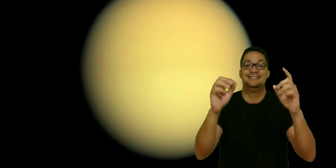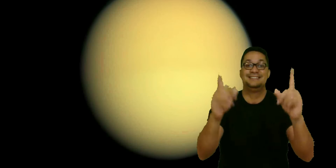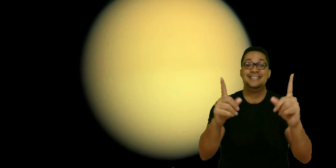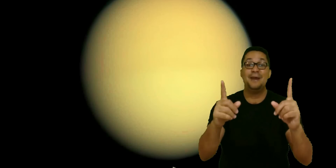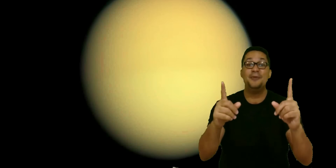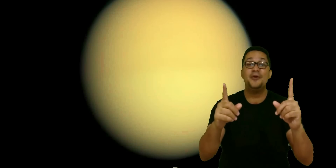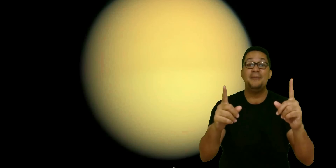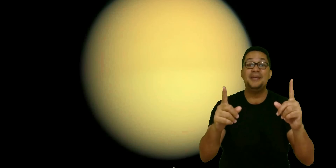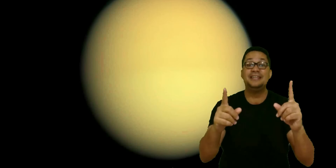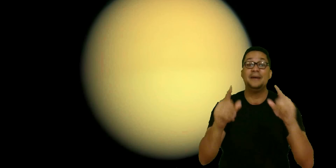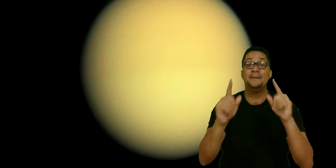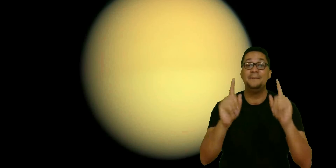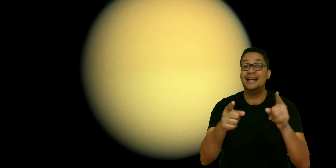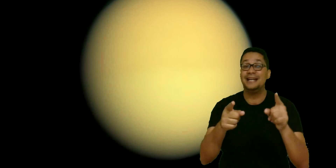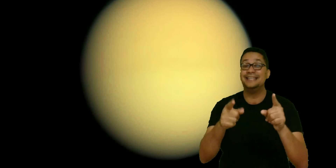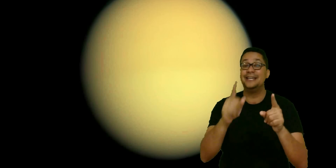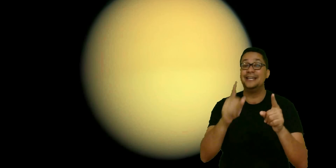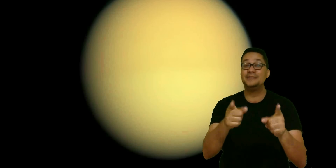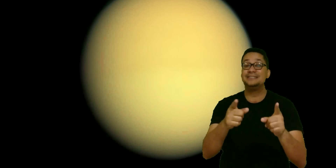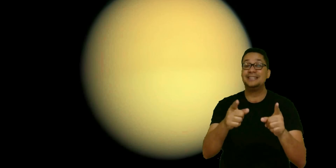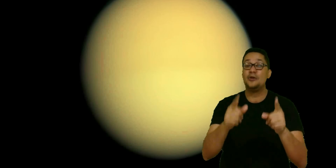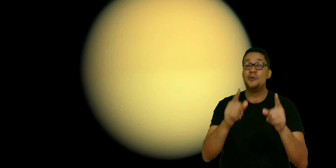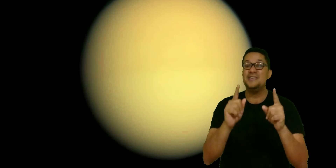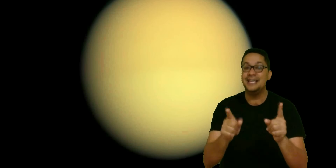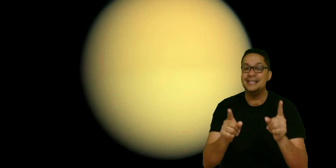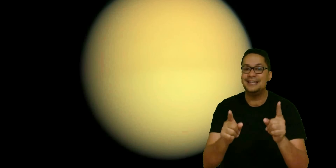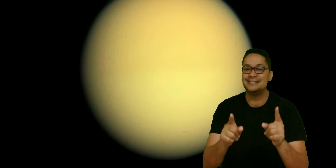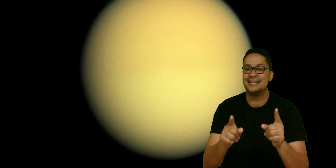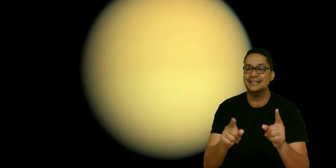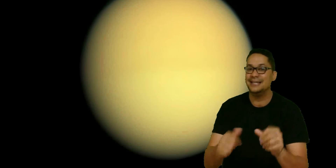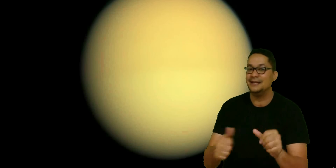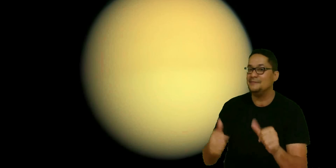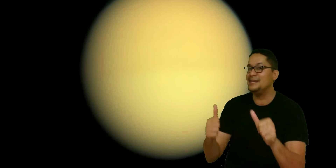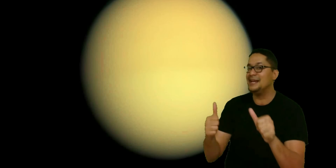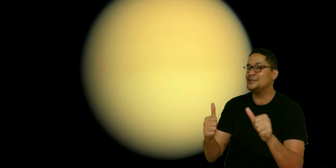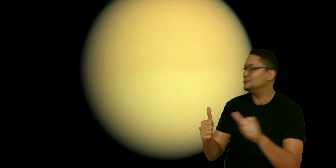Llegamos nuevamente. Mira, te quiero presentar algo bien interesante. Mira eso.